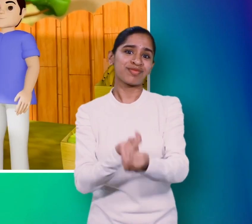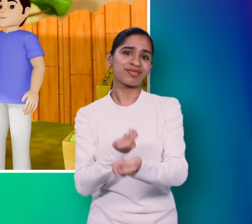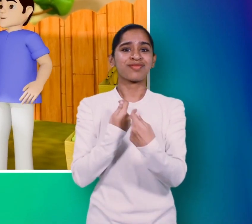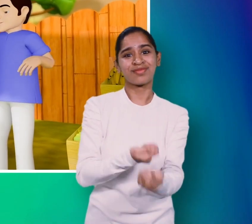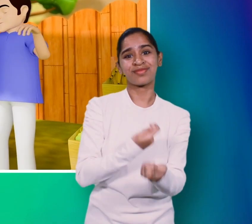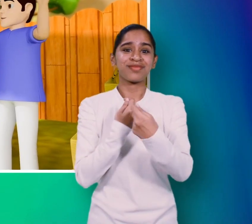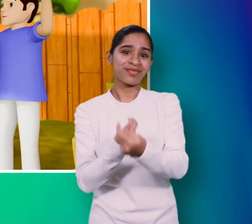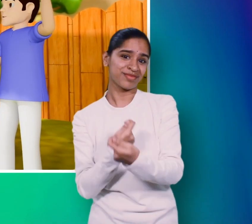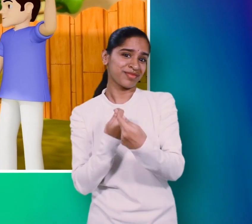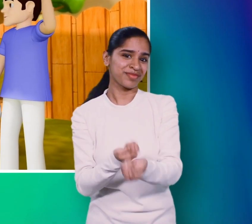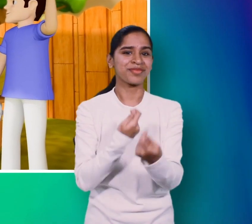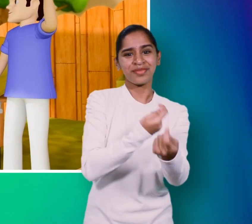पम